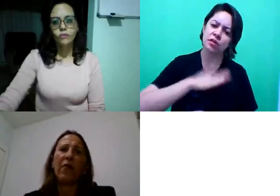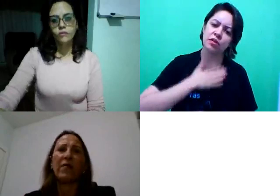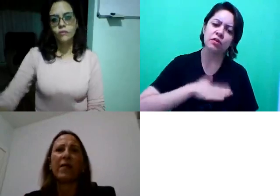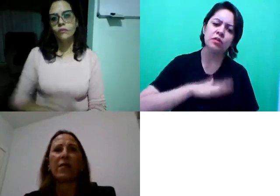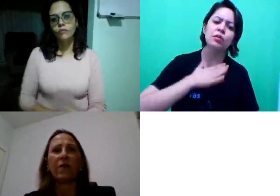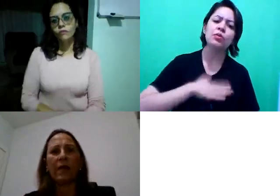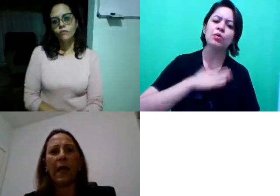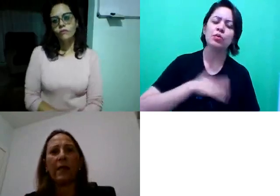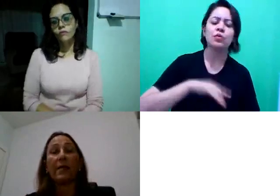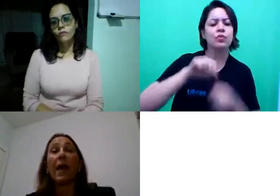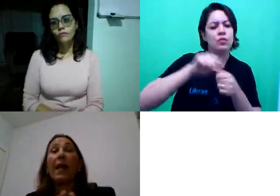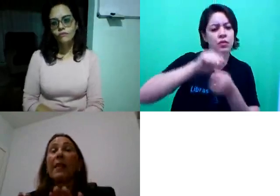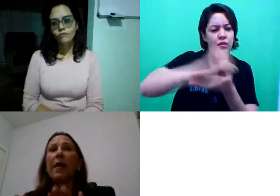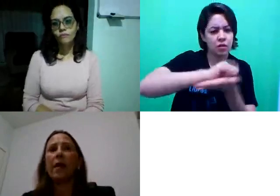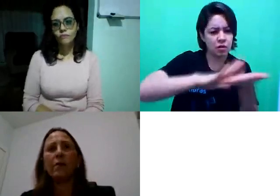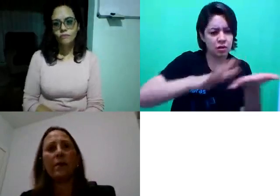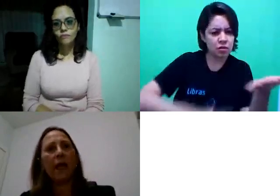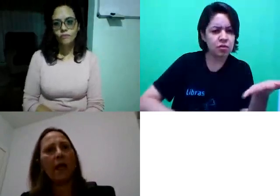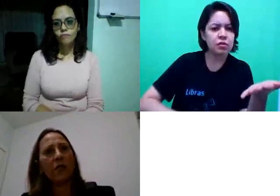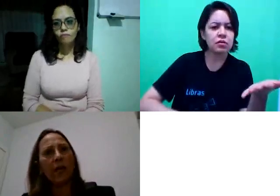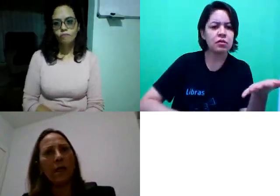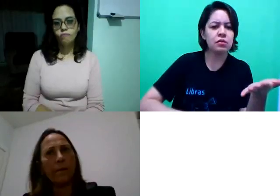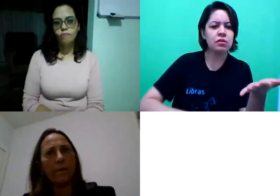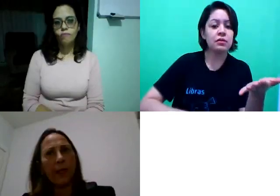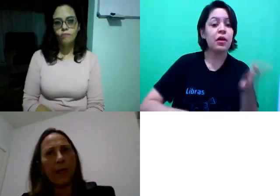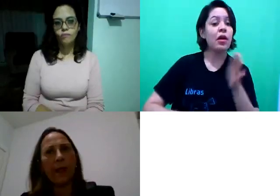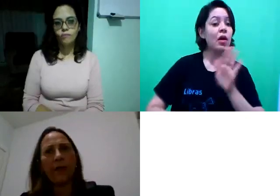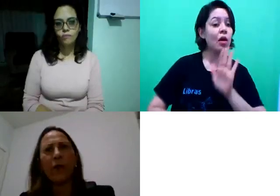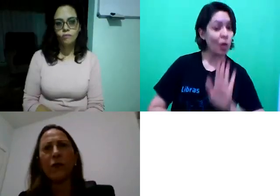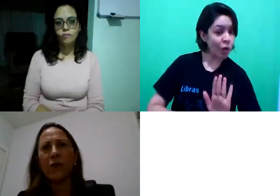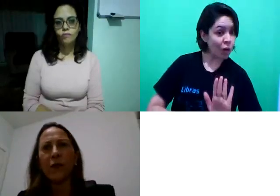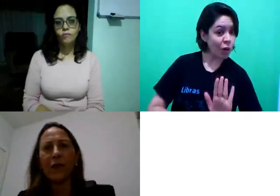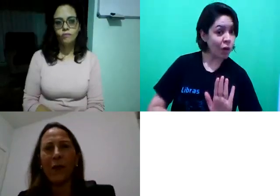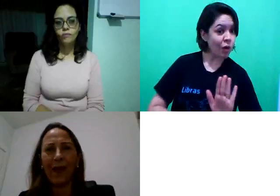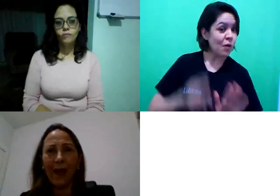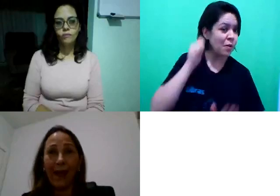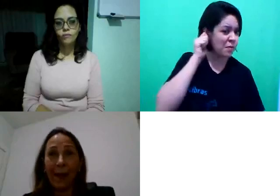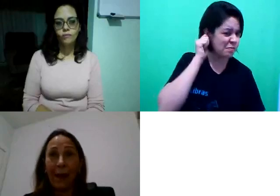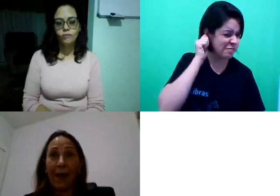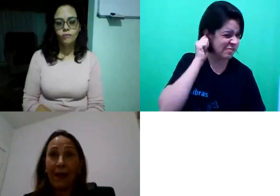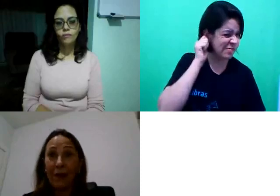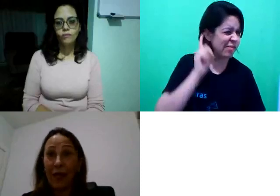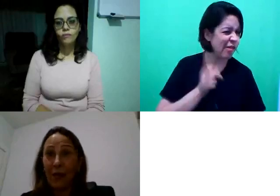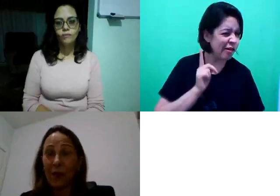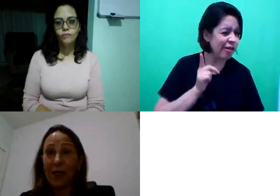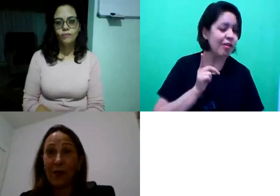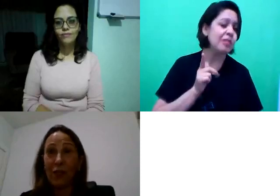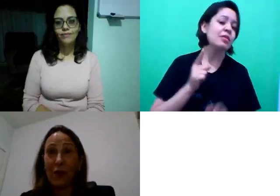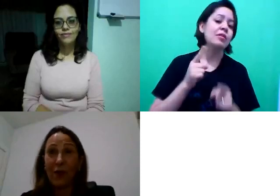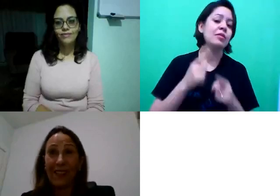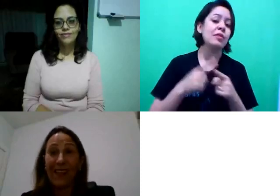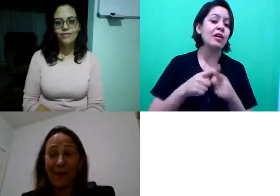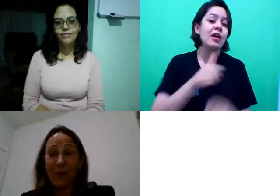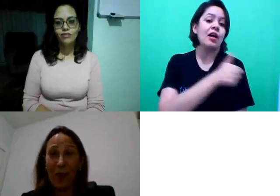calmos, façam as atividades, não deixem, e aqui vai um puxãozinho de orelha, nos alunos que